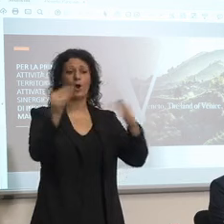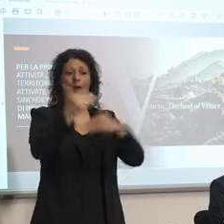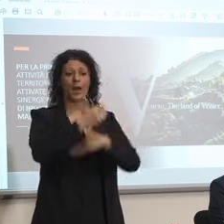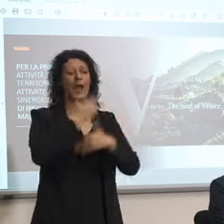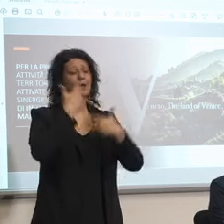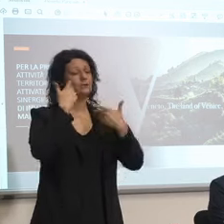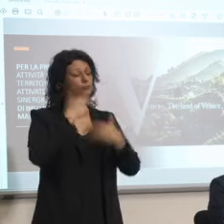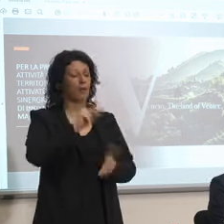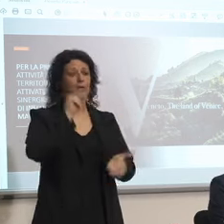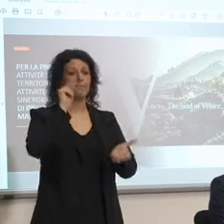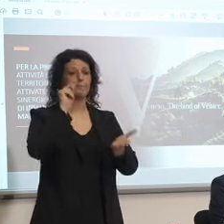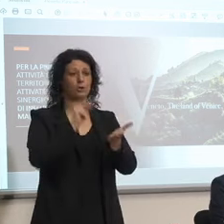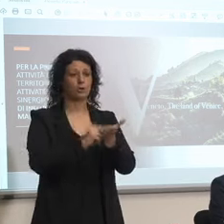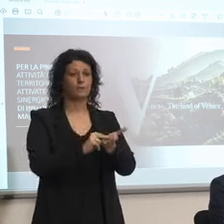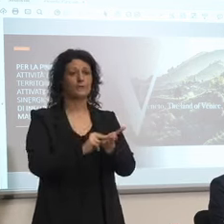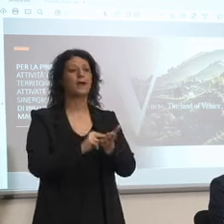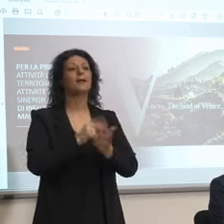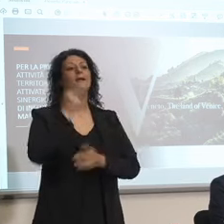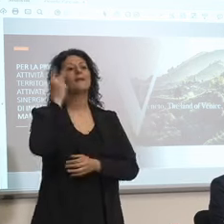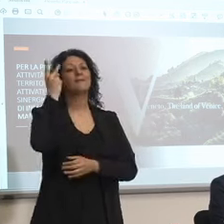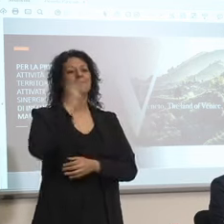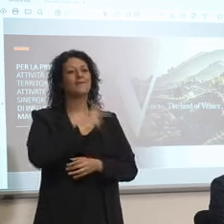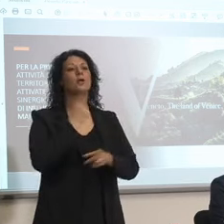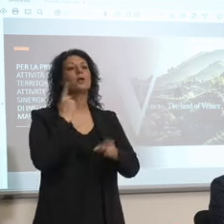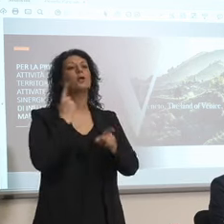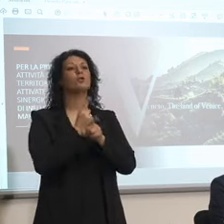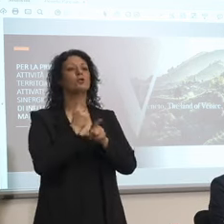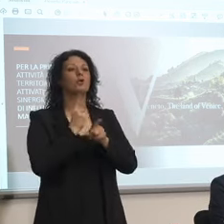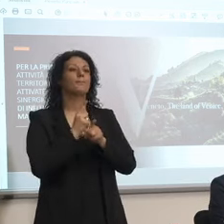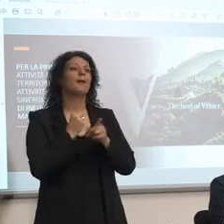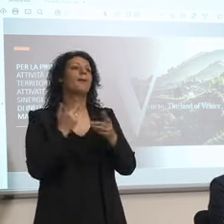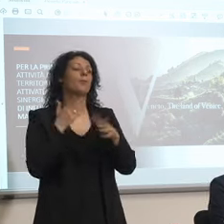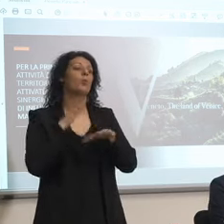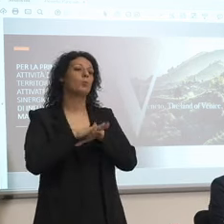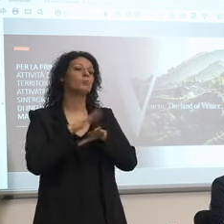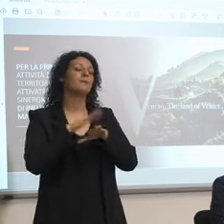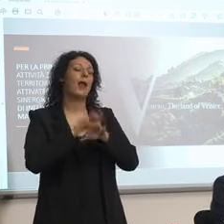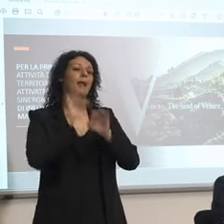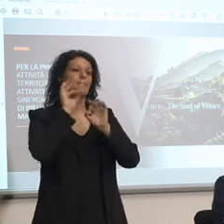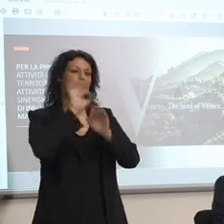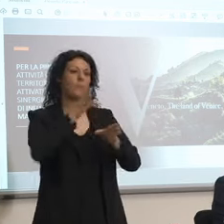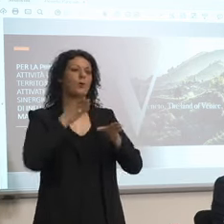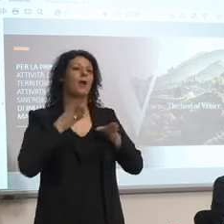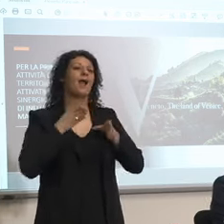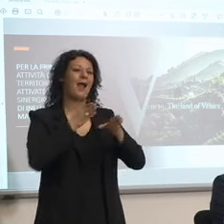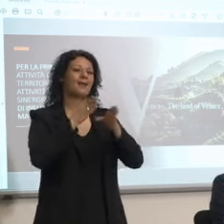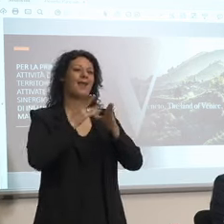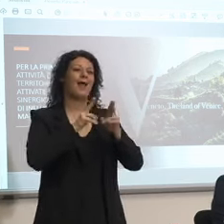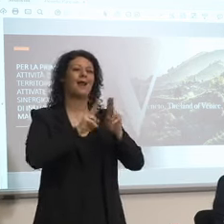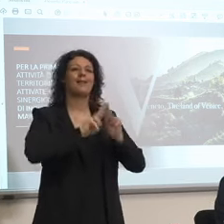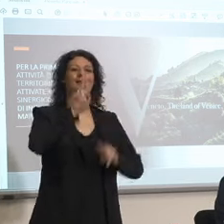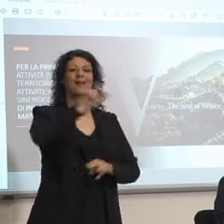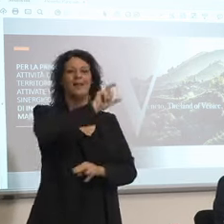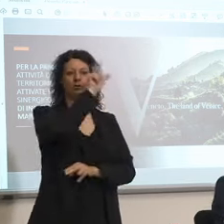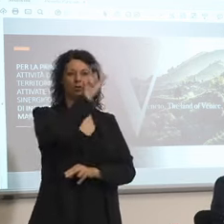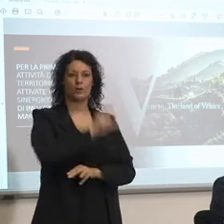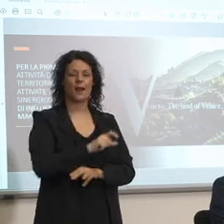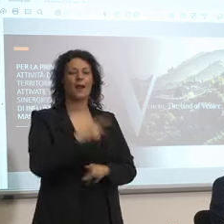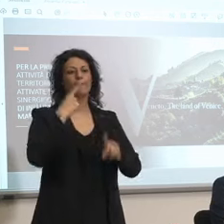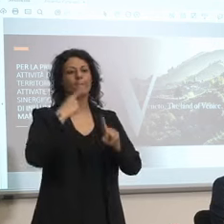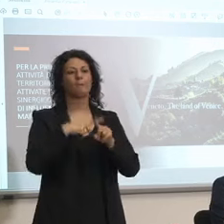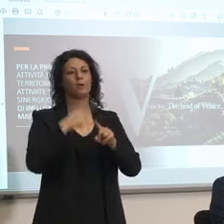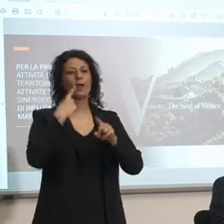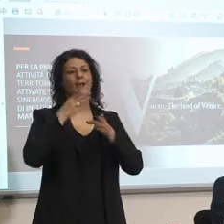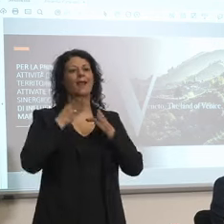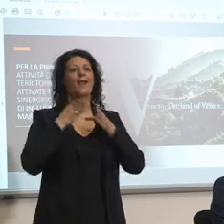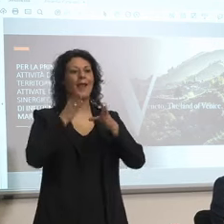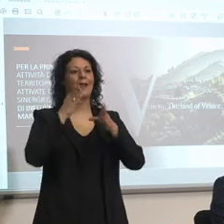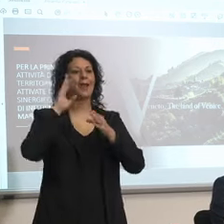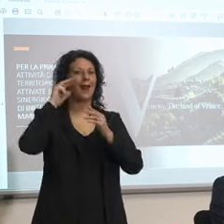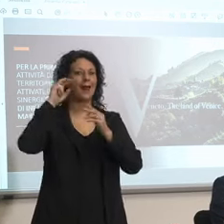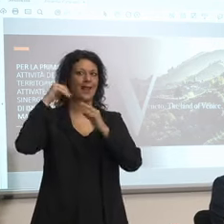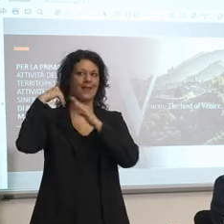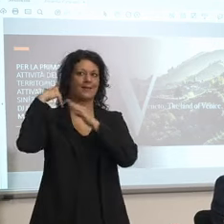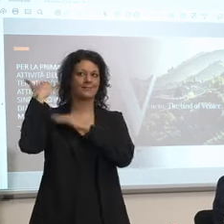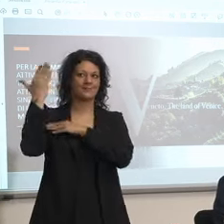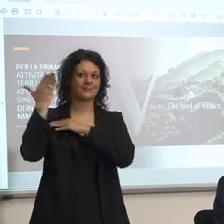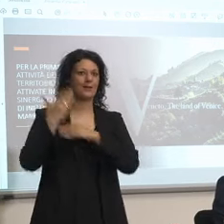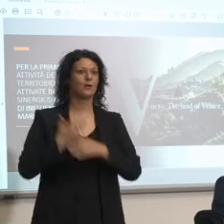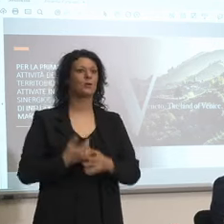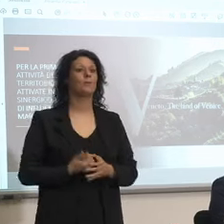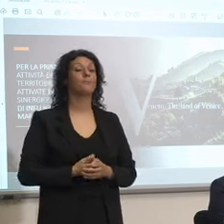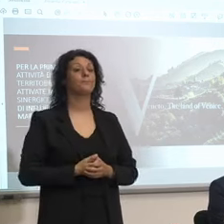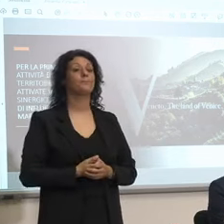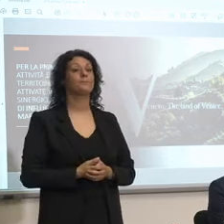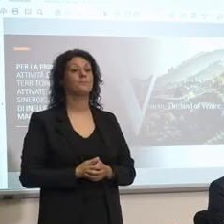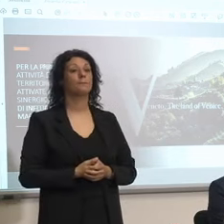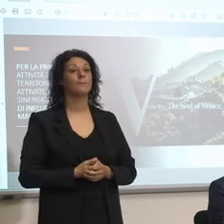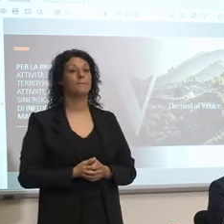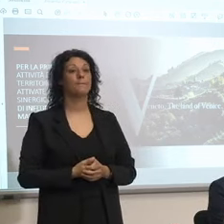però anche qualcosa di nazionale su qualche canale importante nazionale e l'estero anche la campagna estera alcuni